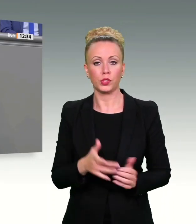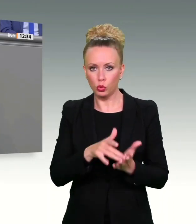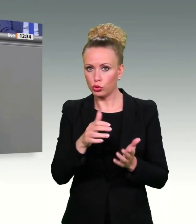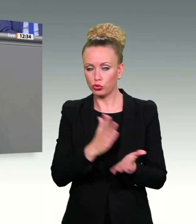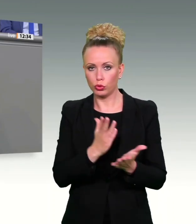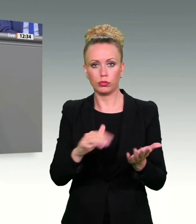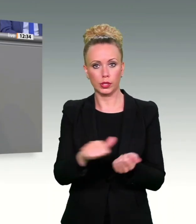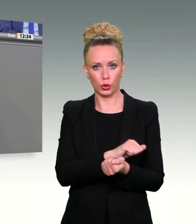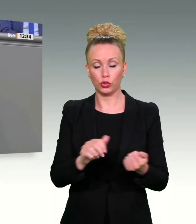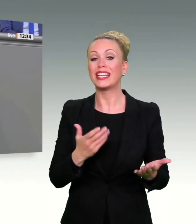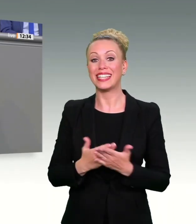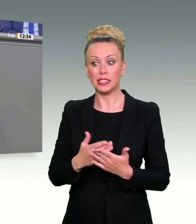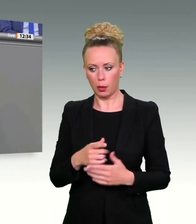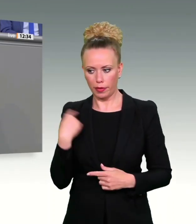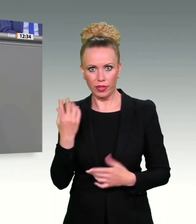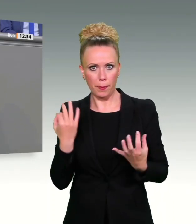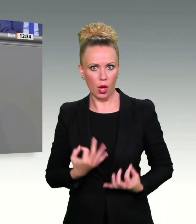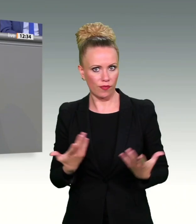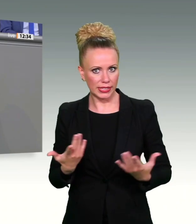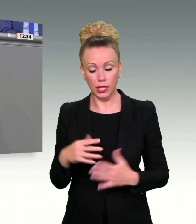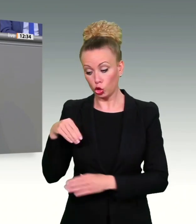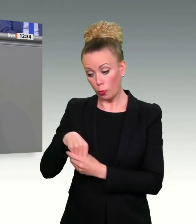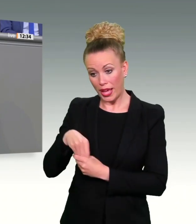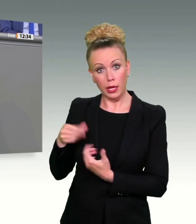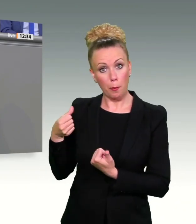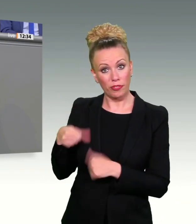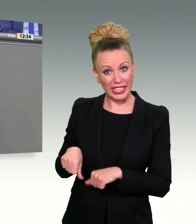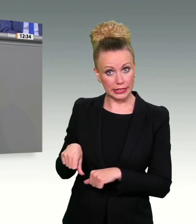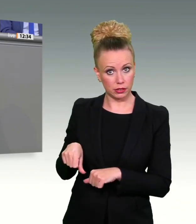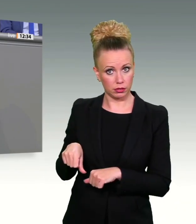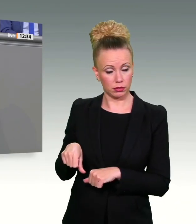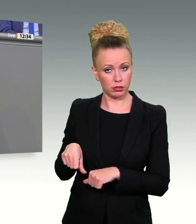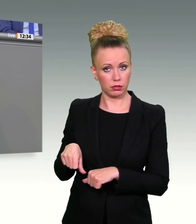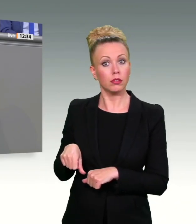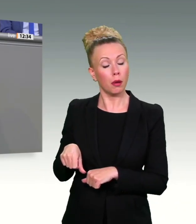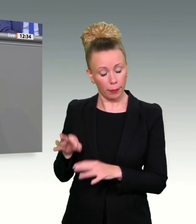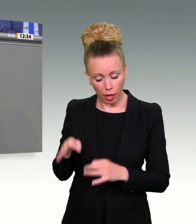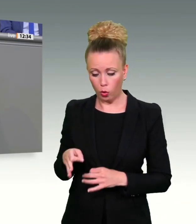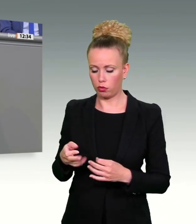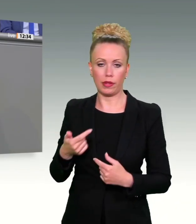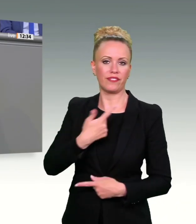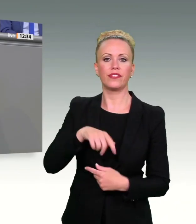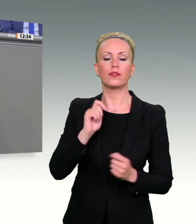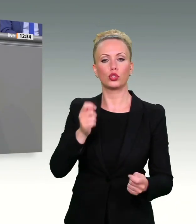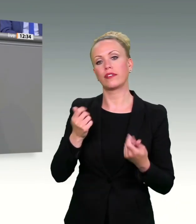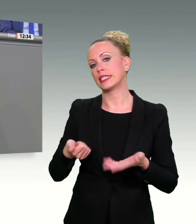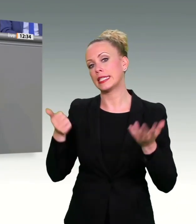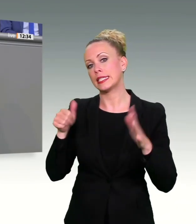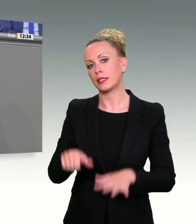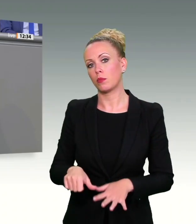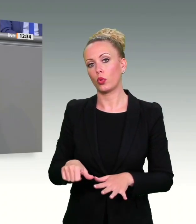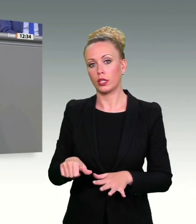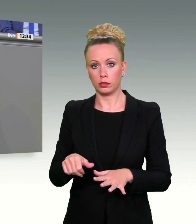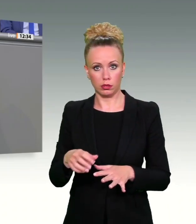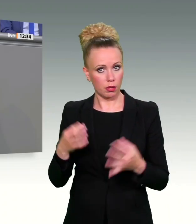eine mehrere Monate dauernde Speicherpflicht. Wir schlagen sechs Monate vor. Wir brauchen das, um Kinderschänder und ihre